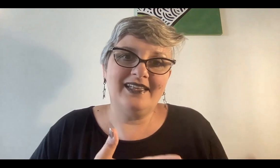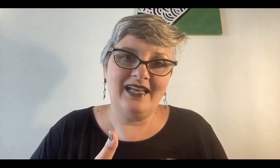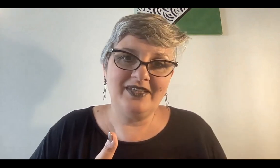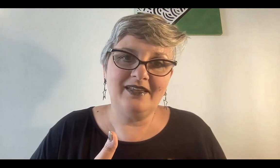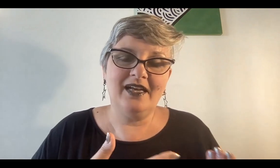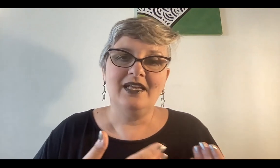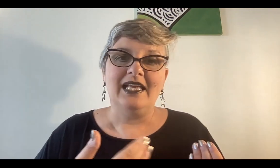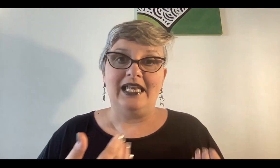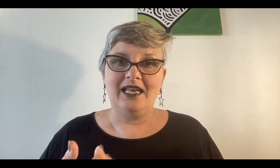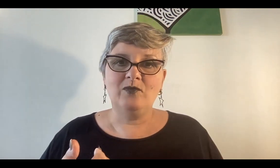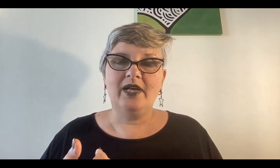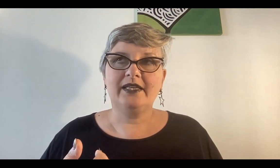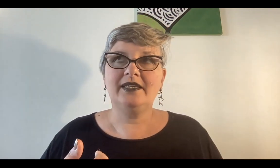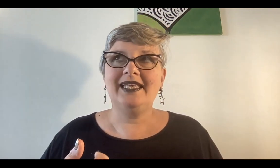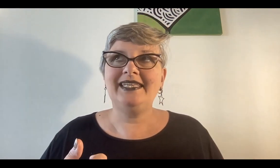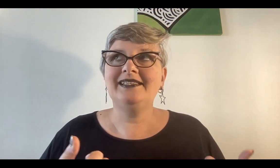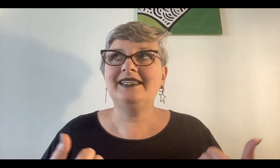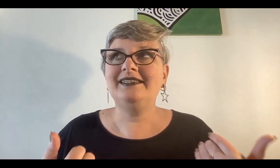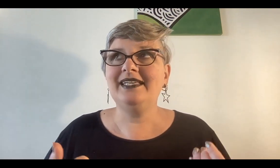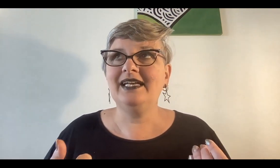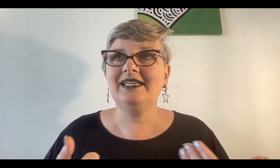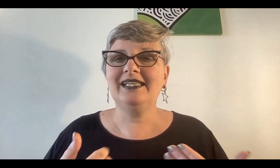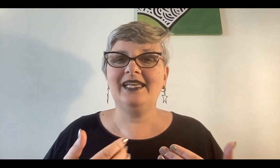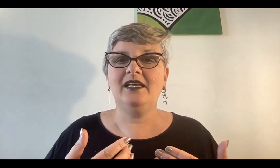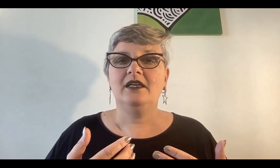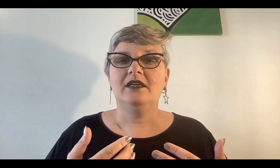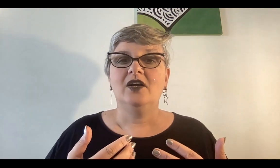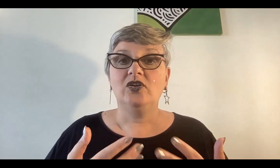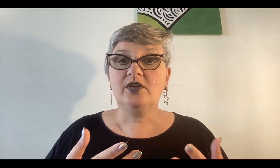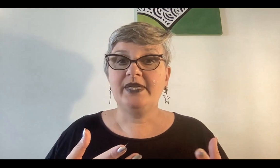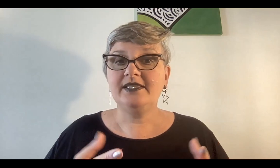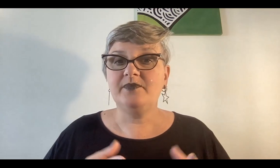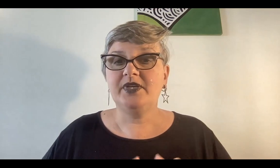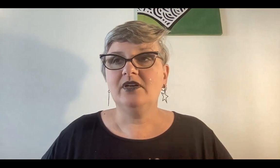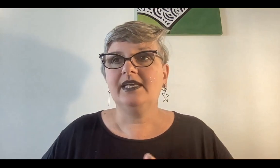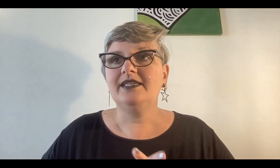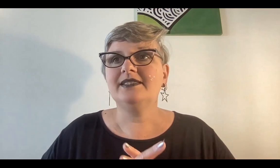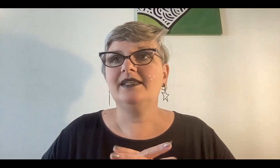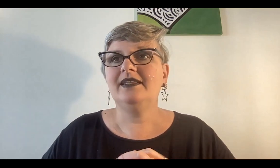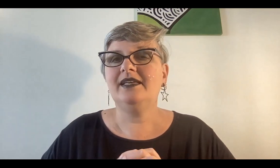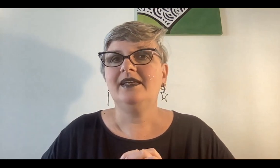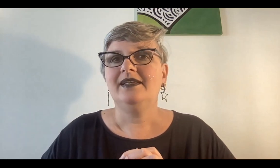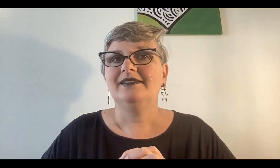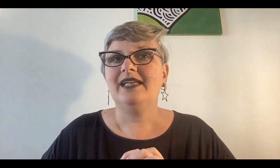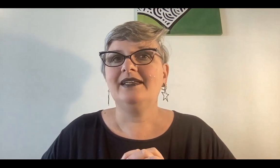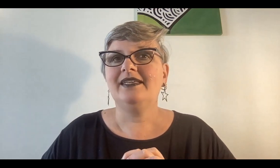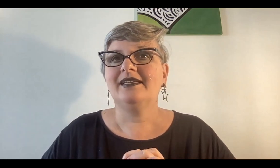de la vida, la muerte, y entendían que otro principio que es el de dar y